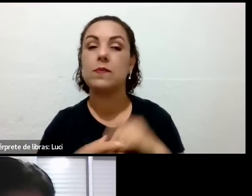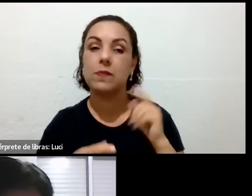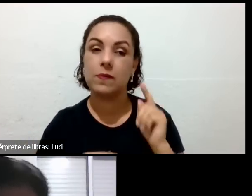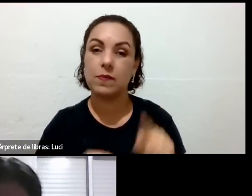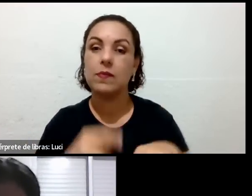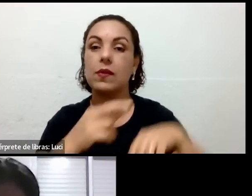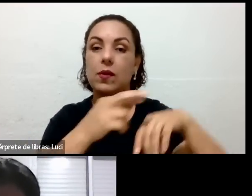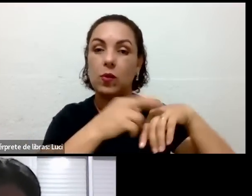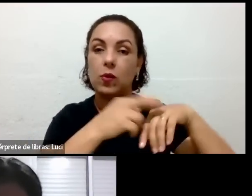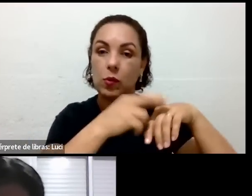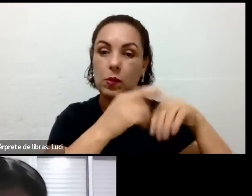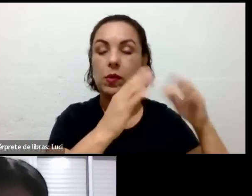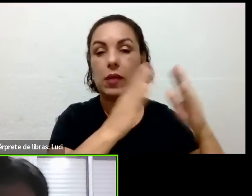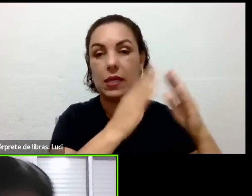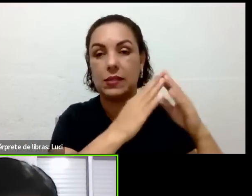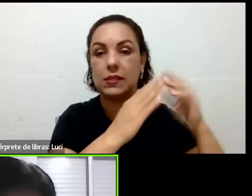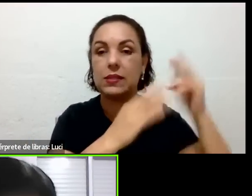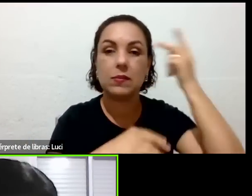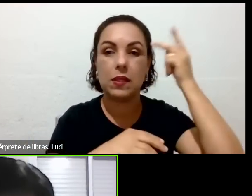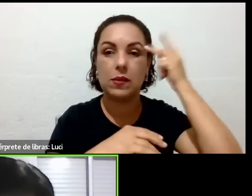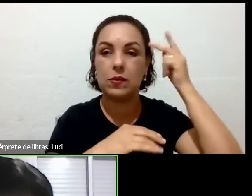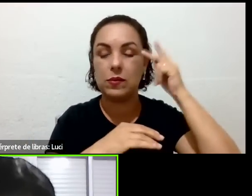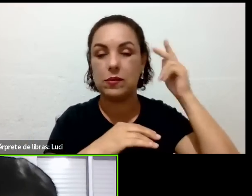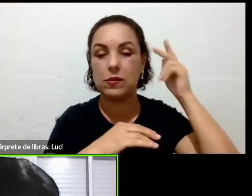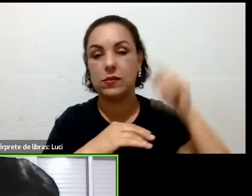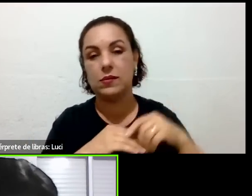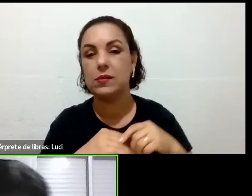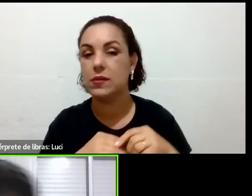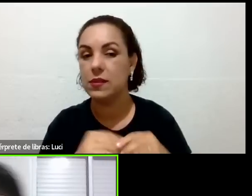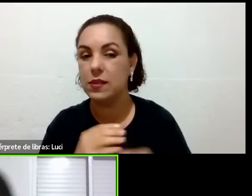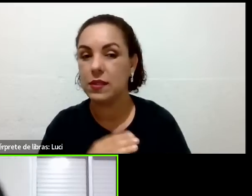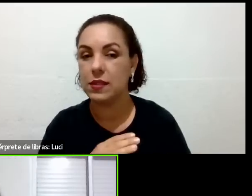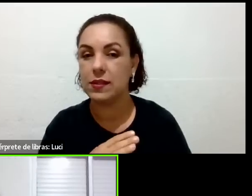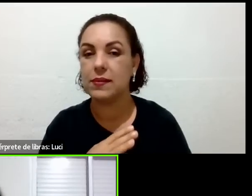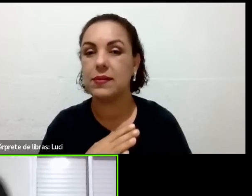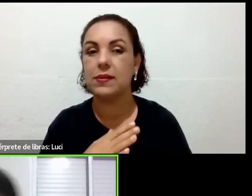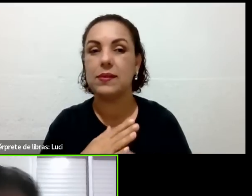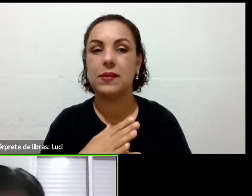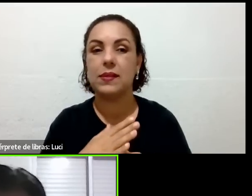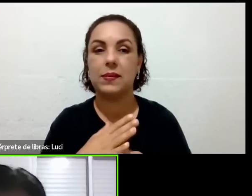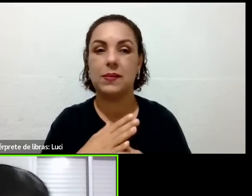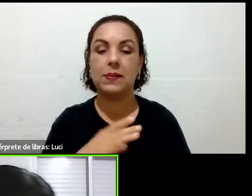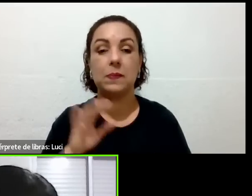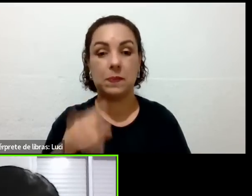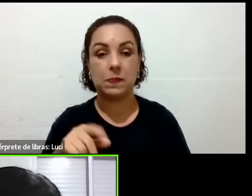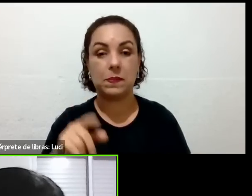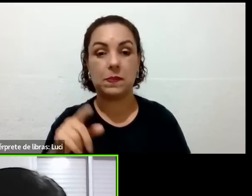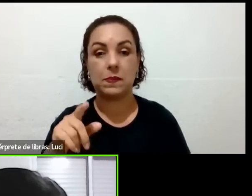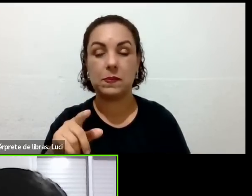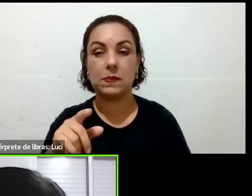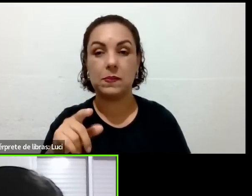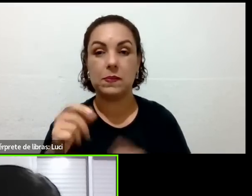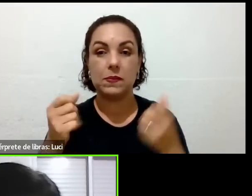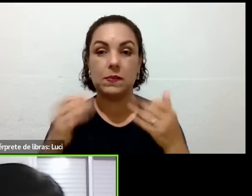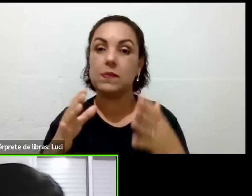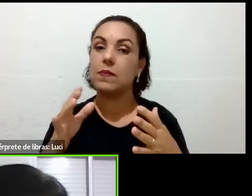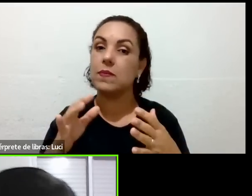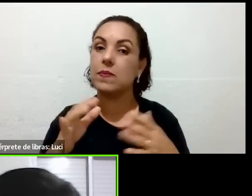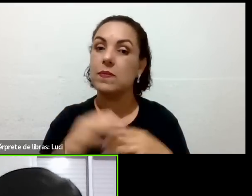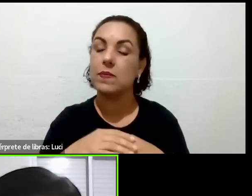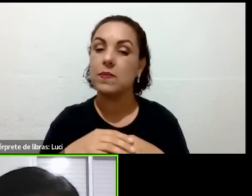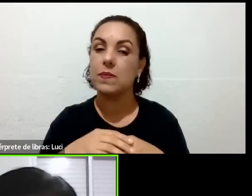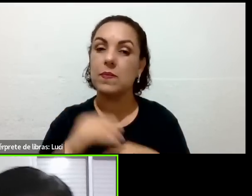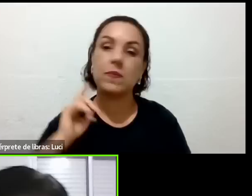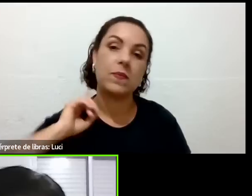ela mora em Brumadinho. Eu já morei no litoral de São Paulo também. Então, mas a água, segundo as pesquisas,